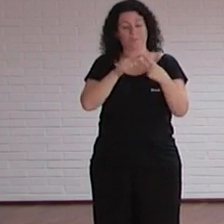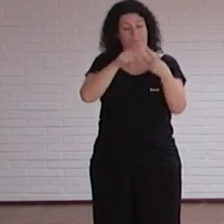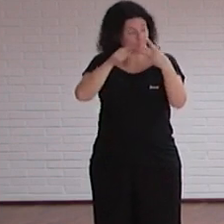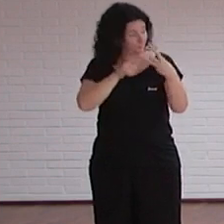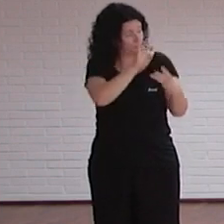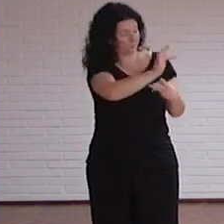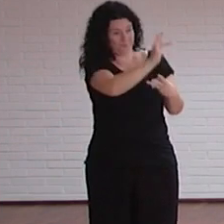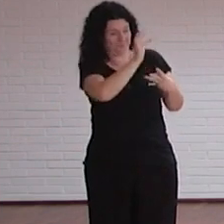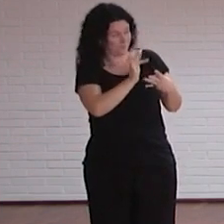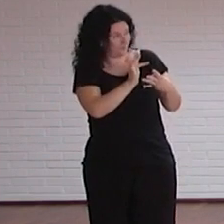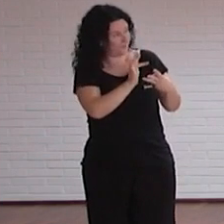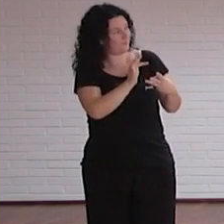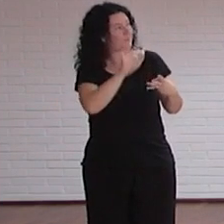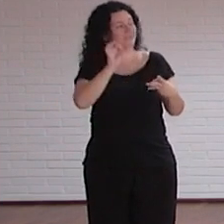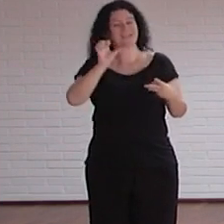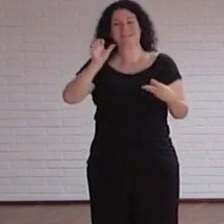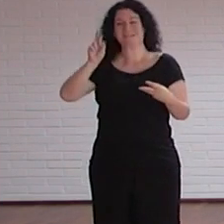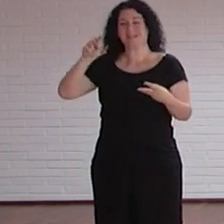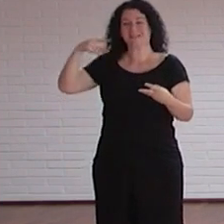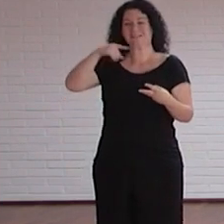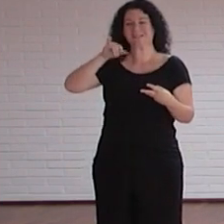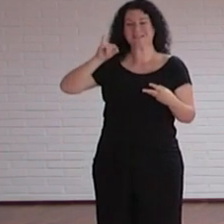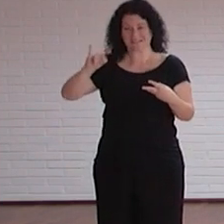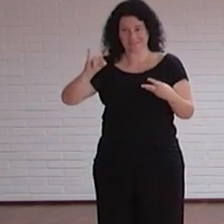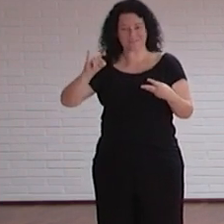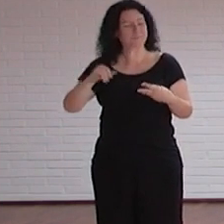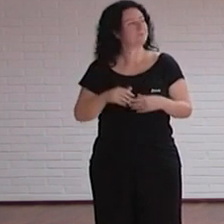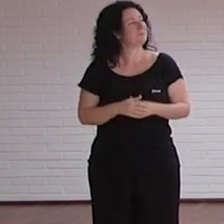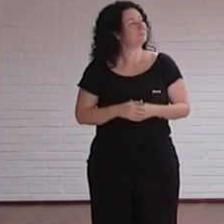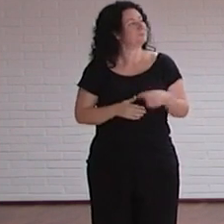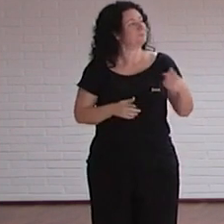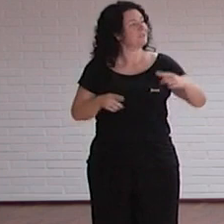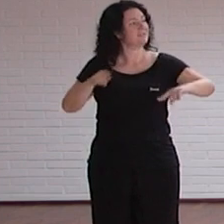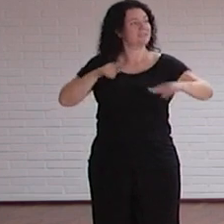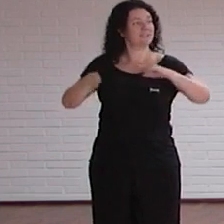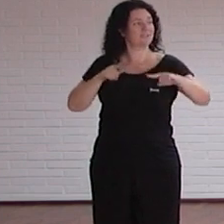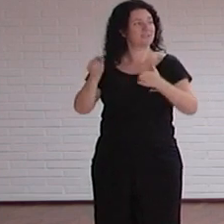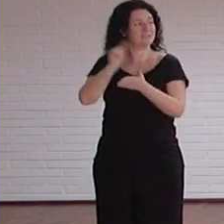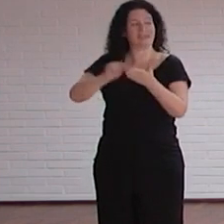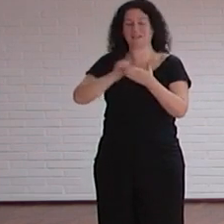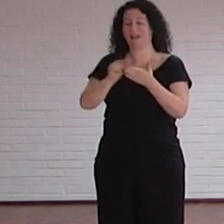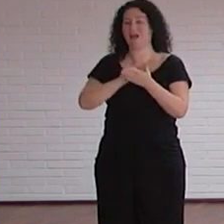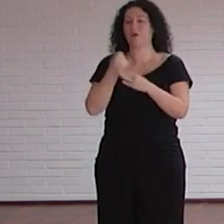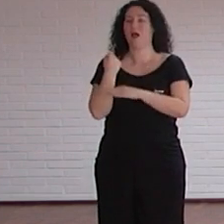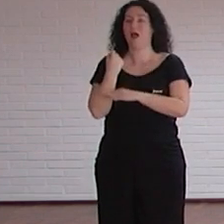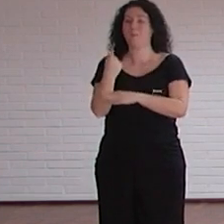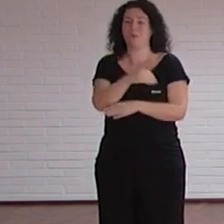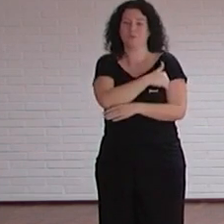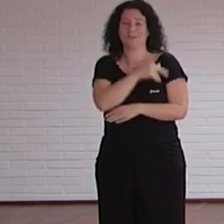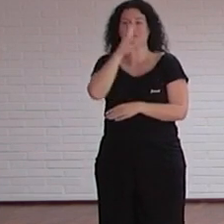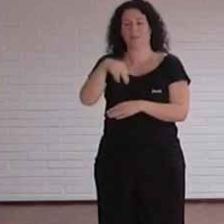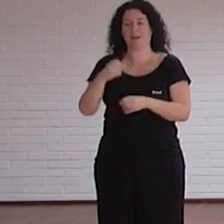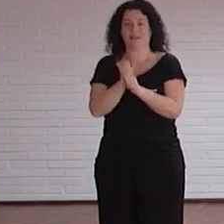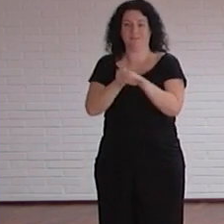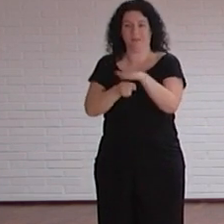a a a a Sergi a Sergi Soriano director del secretariado de apoyo a estudiantes y empleabilidad